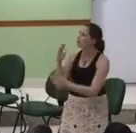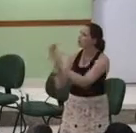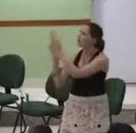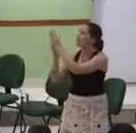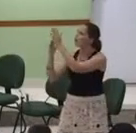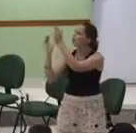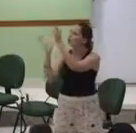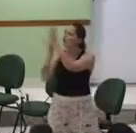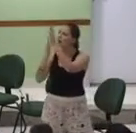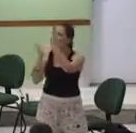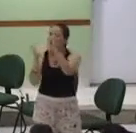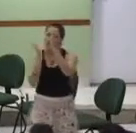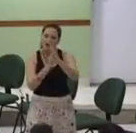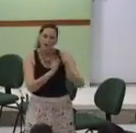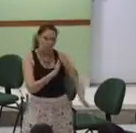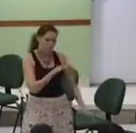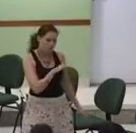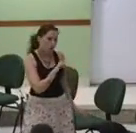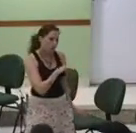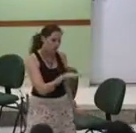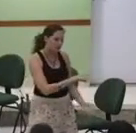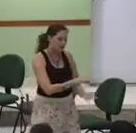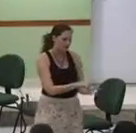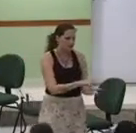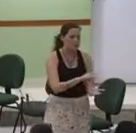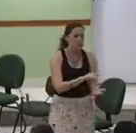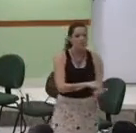louvor É de coração